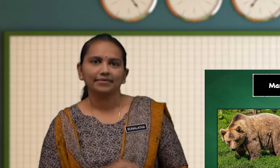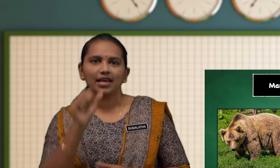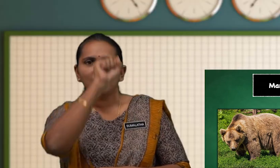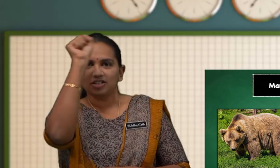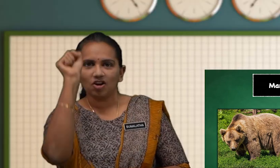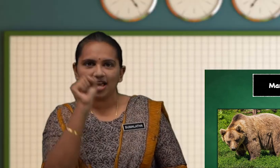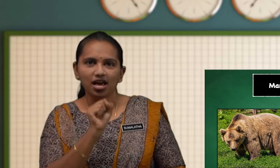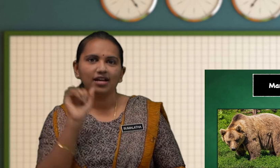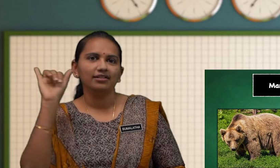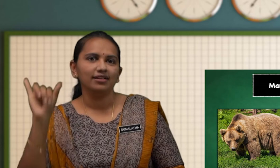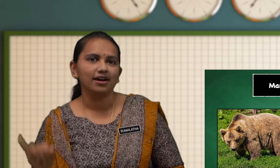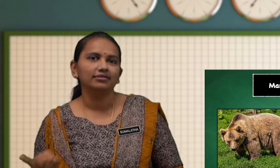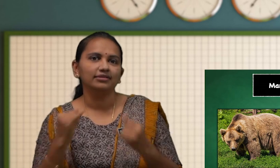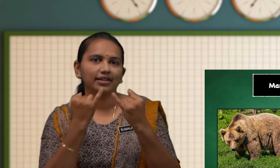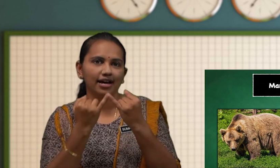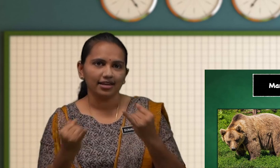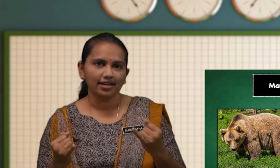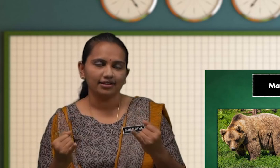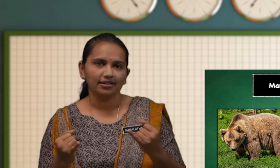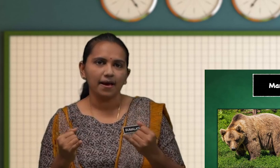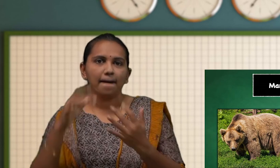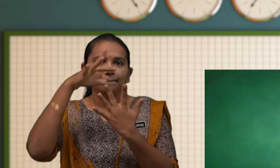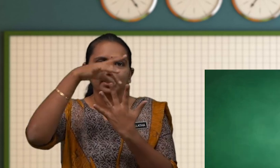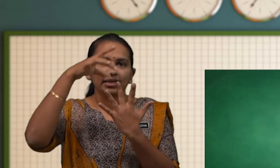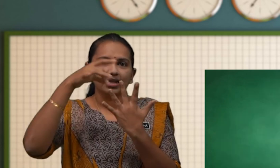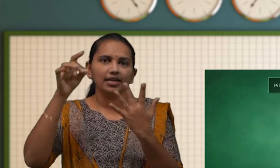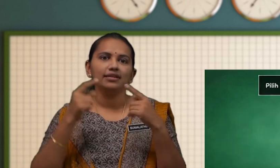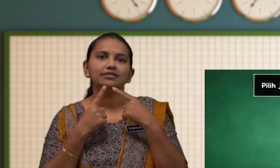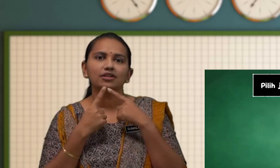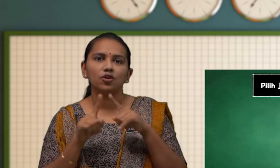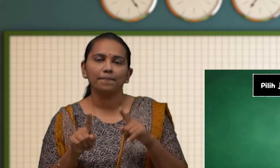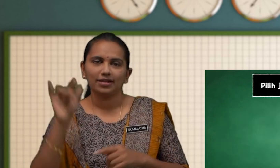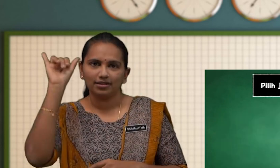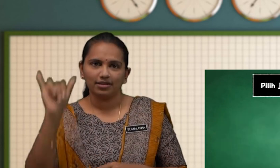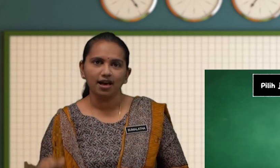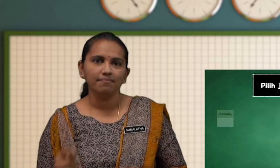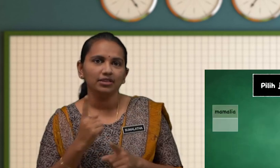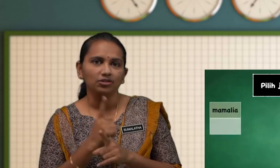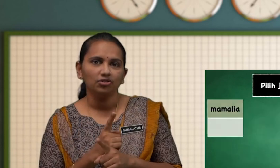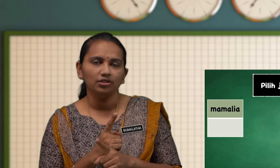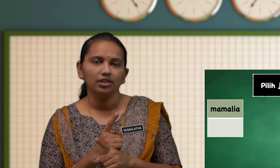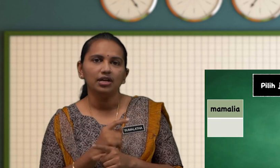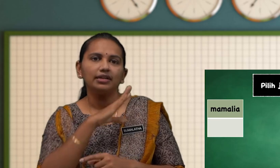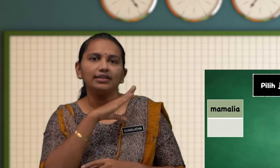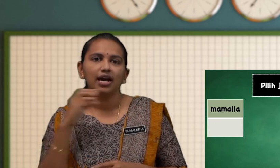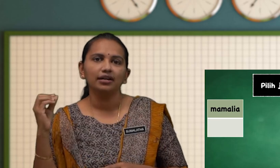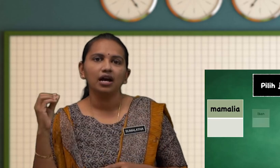Soalan Yang Terakhir Pilih Jawapan Yang Betul Dan